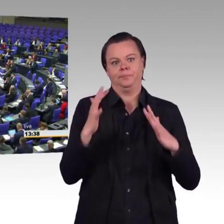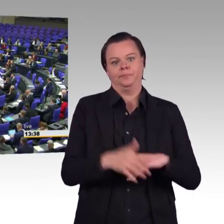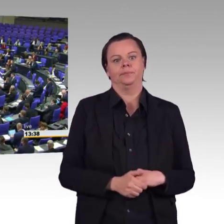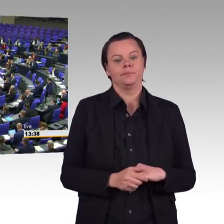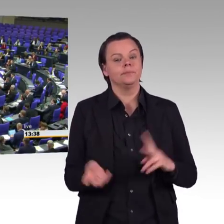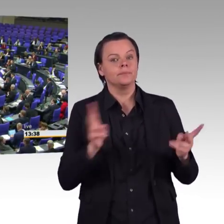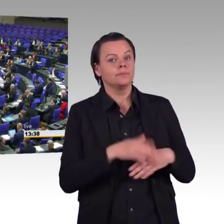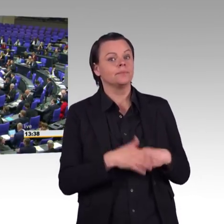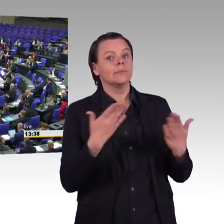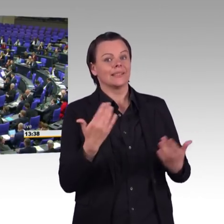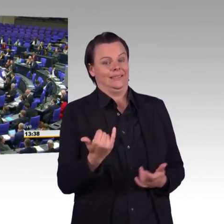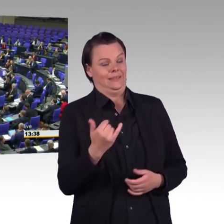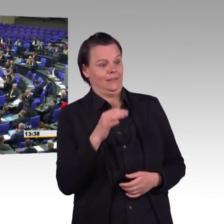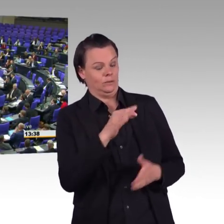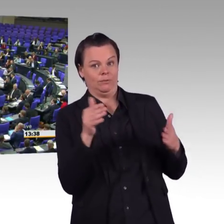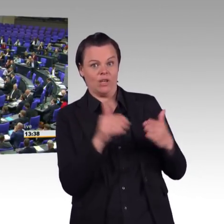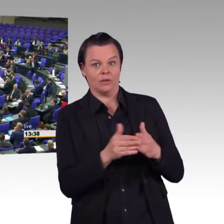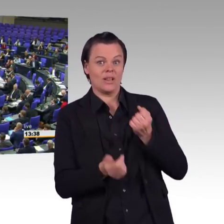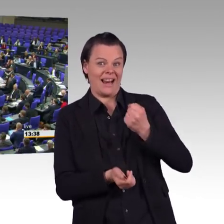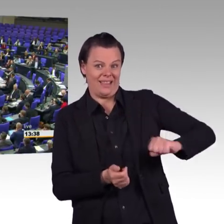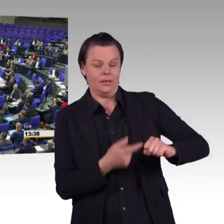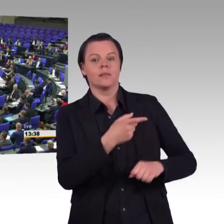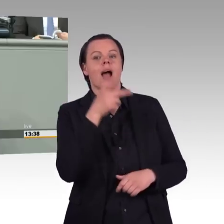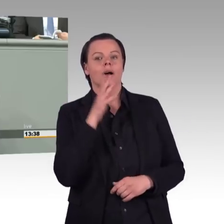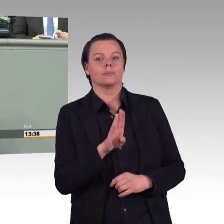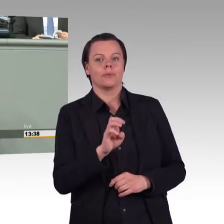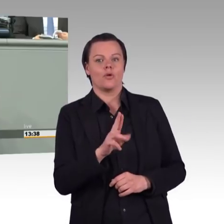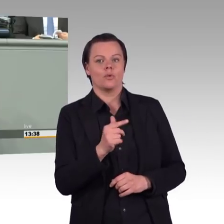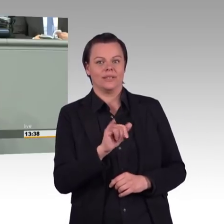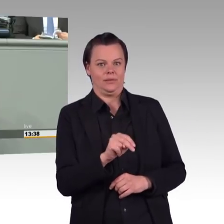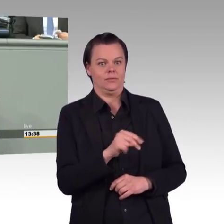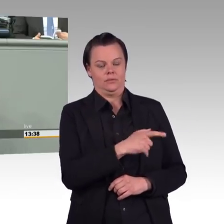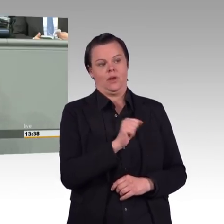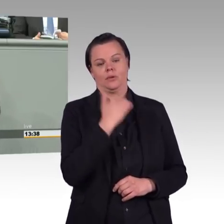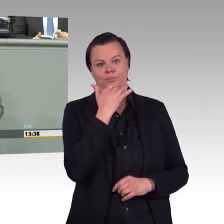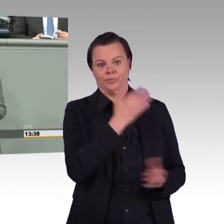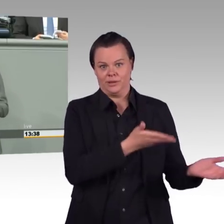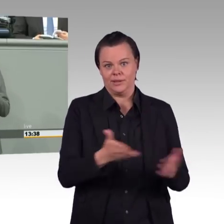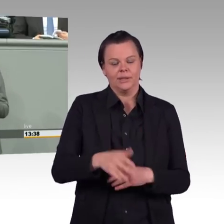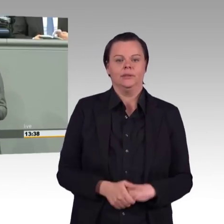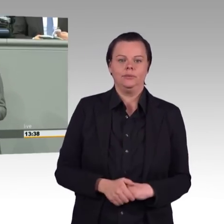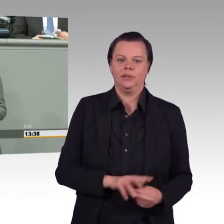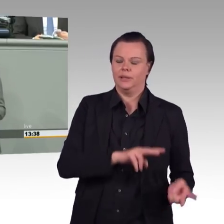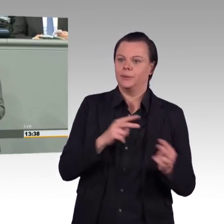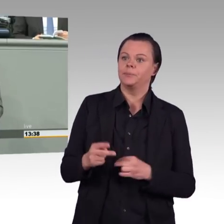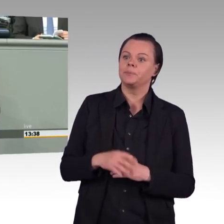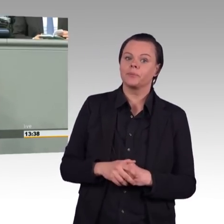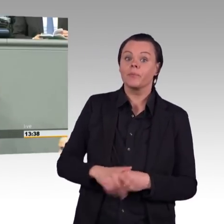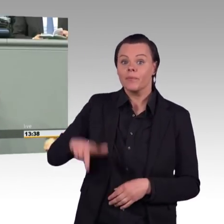gehört. Ja, sie wollen faule Kraft auf Kohle setzen. Ihnen ist der Klimaschutz vollkommen egal. Und sie defamieren die Schülerinnen